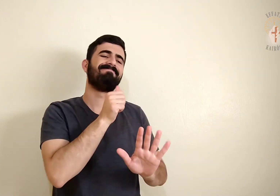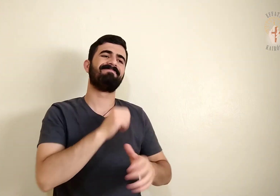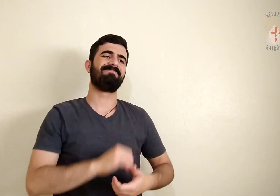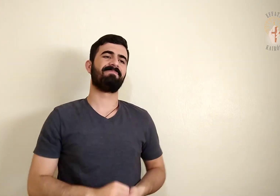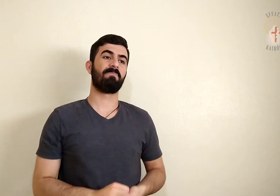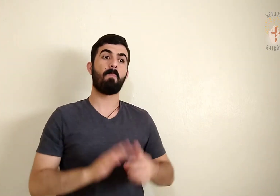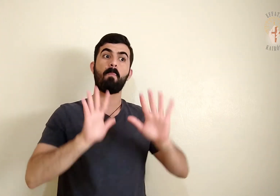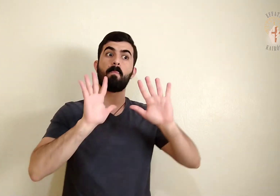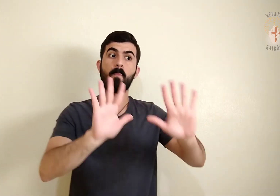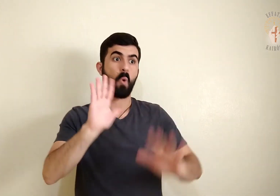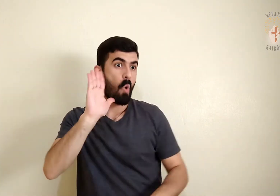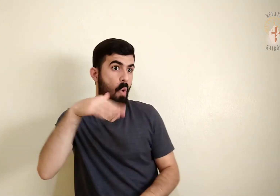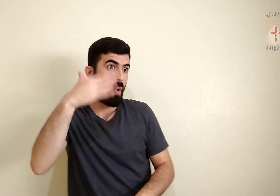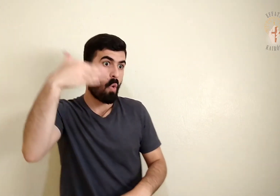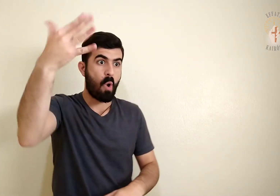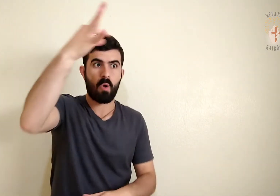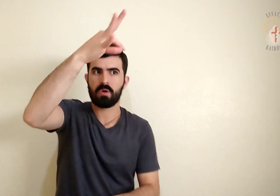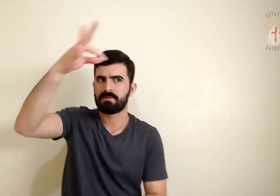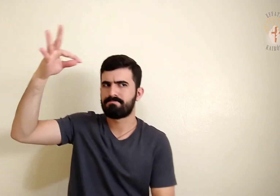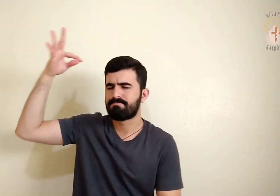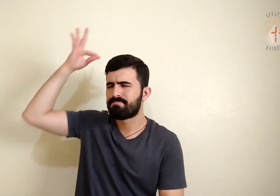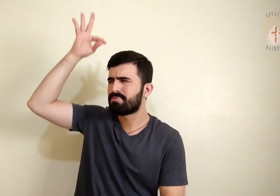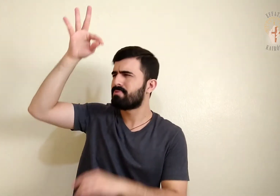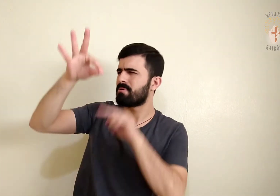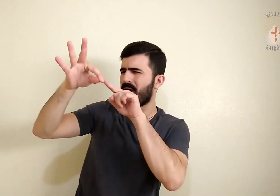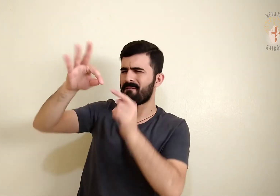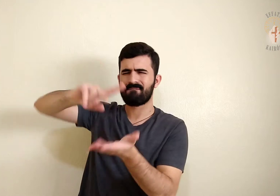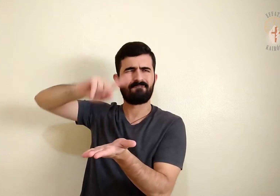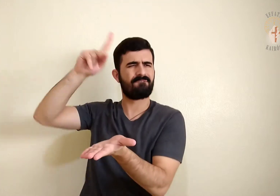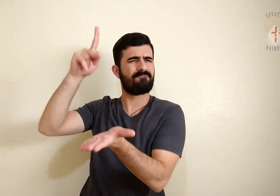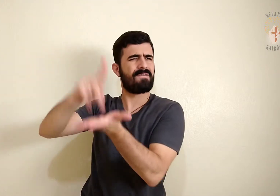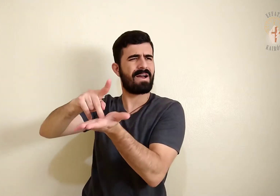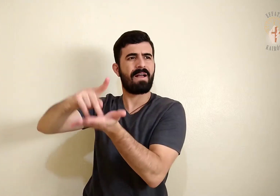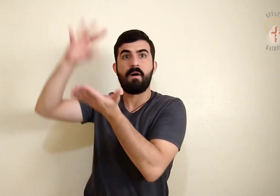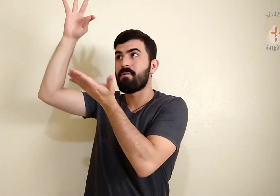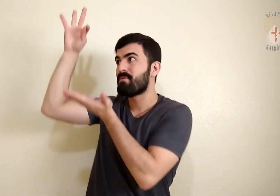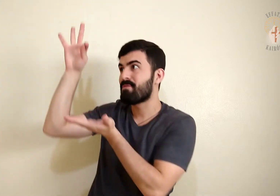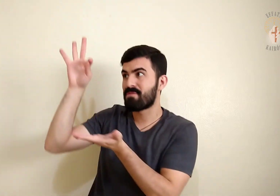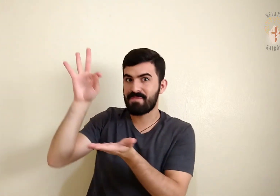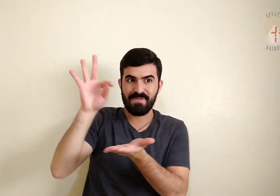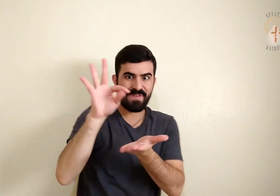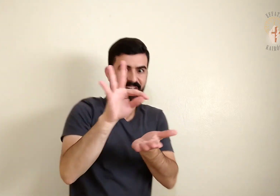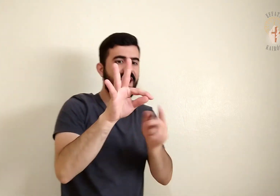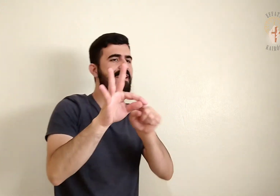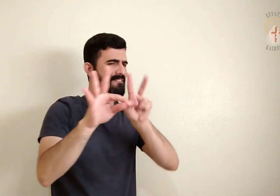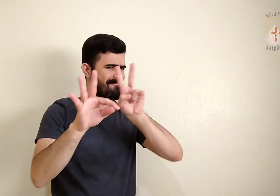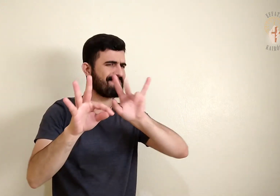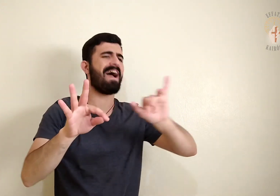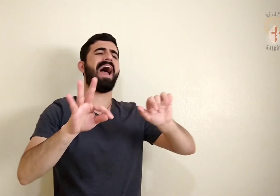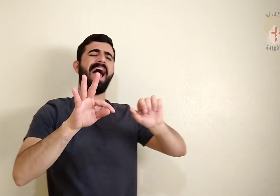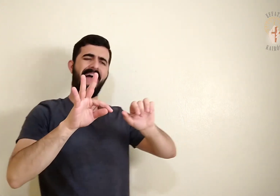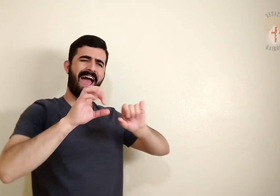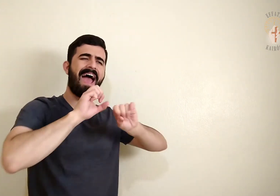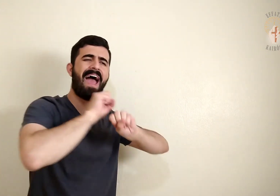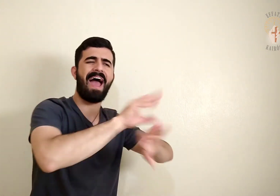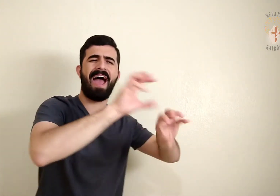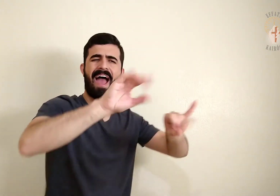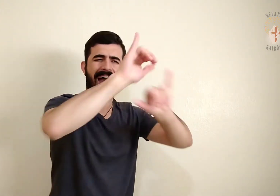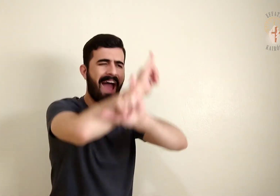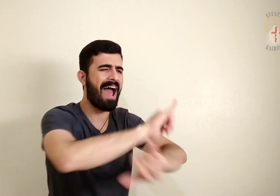agora. Quando, porém, vir o Espírito da Verdade, ele vos conduzirá